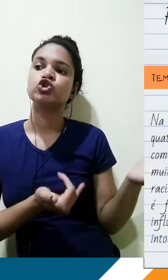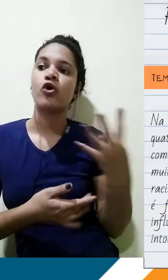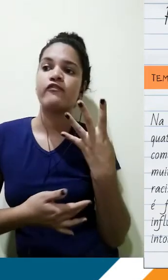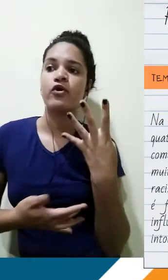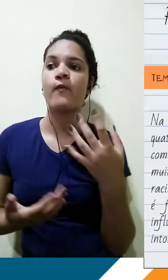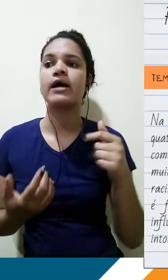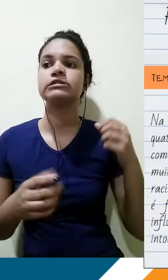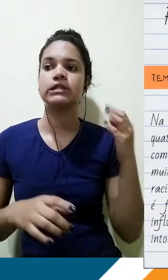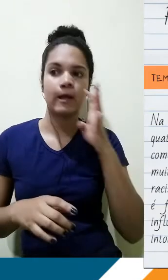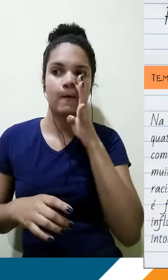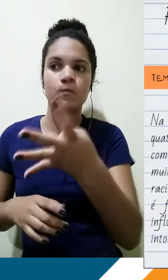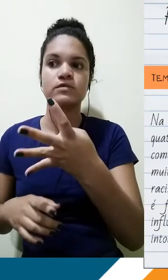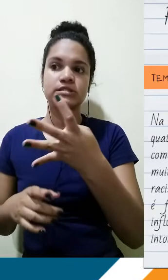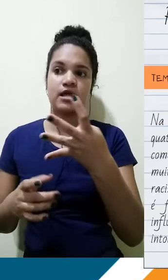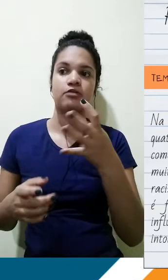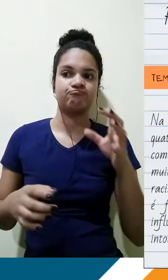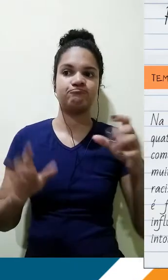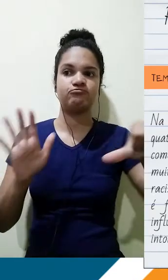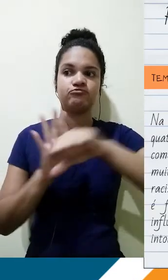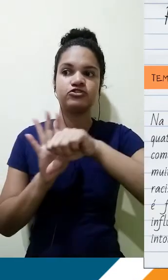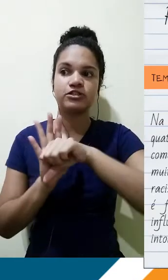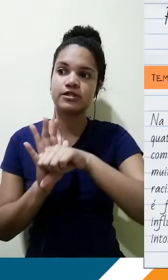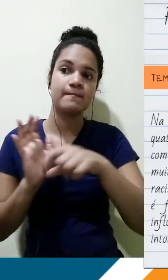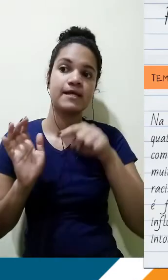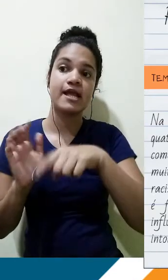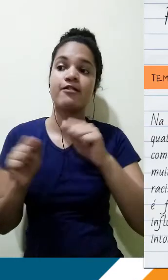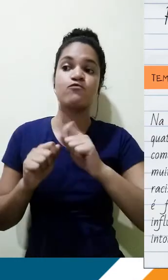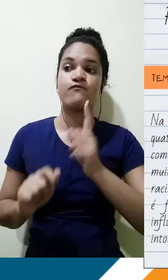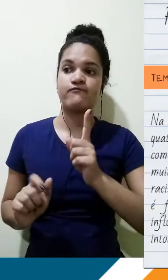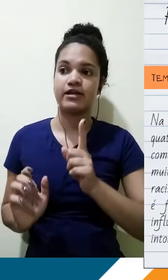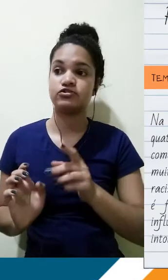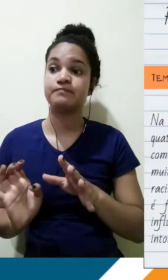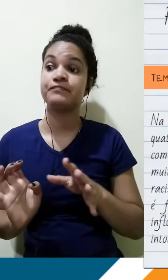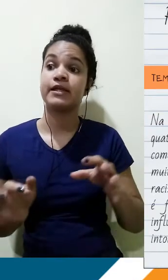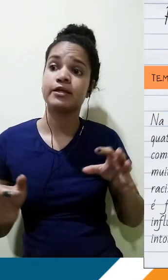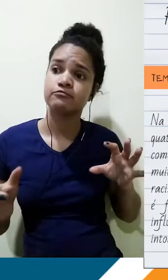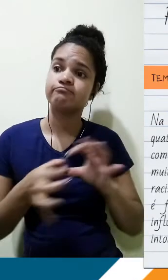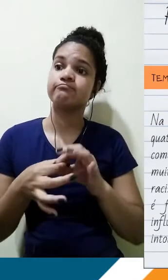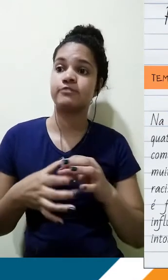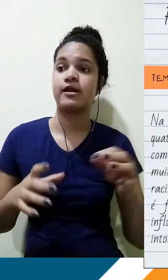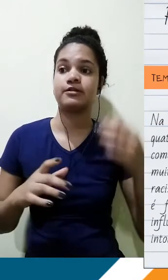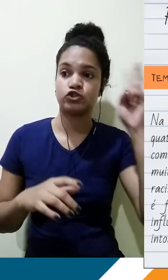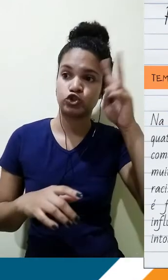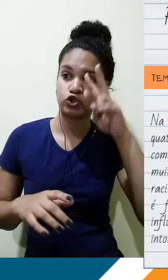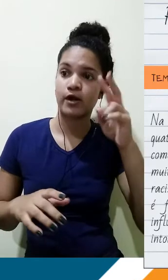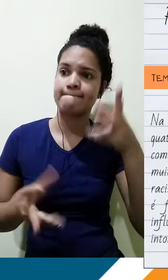afrodescendentes não é diferente. Dados inúmeros casos de racismo contra etnias que ainda acontecem na realidade do país. Nesse